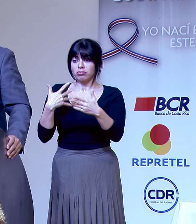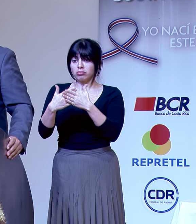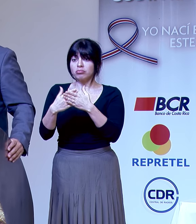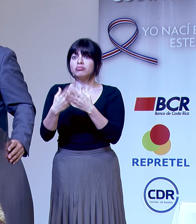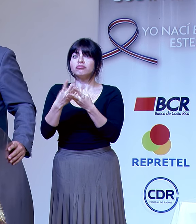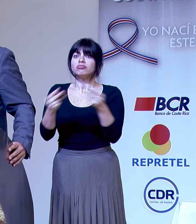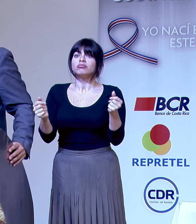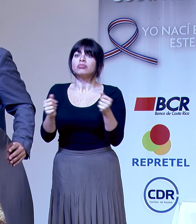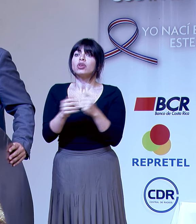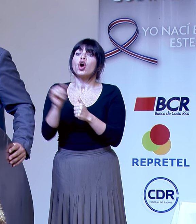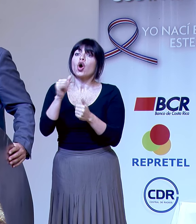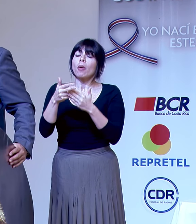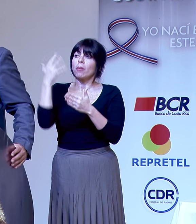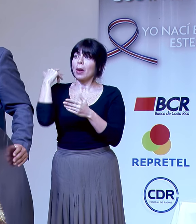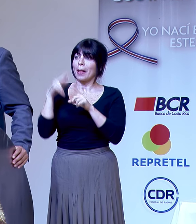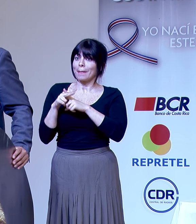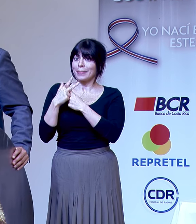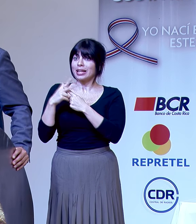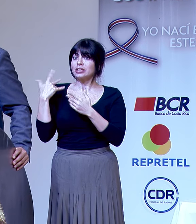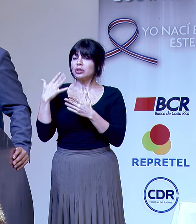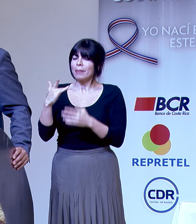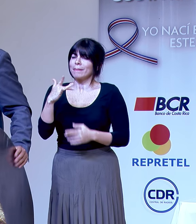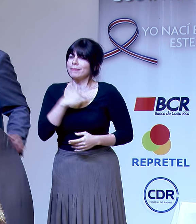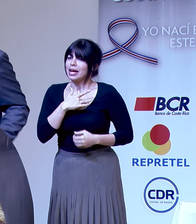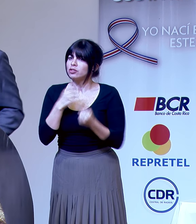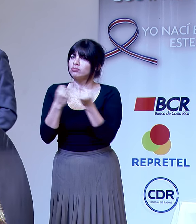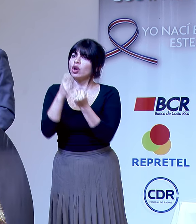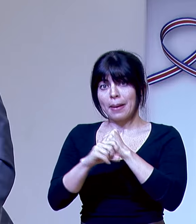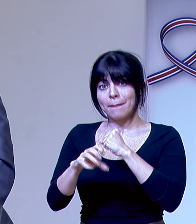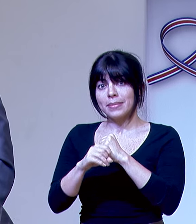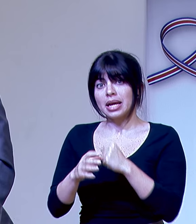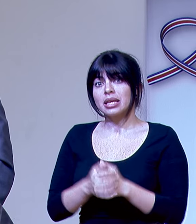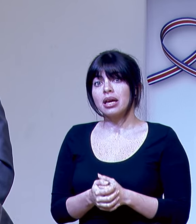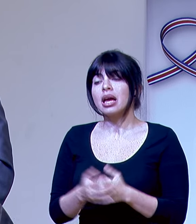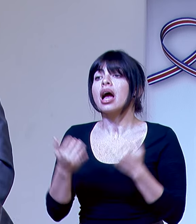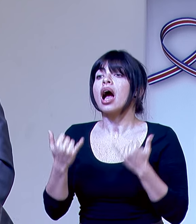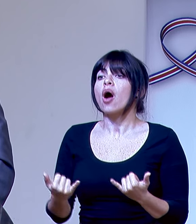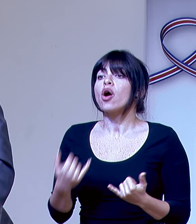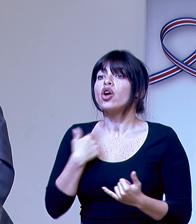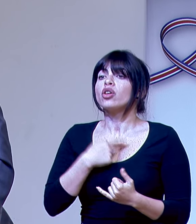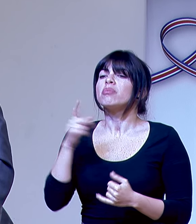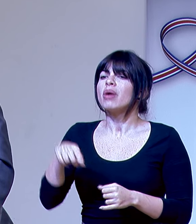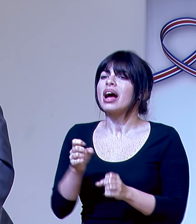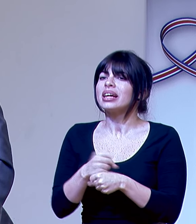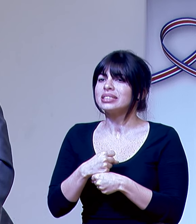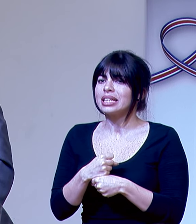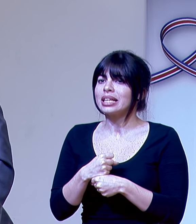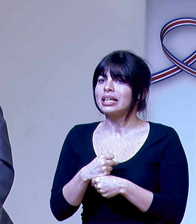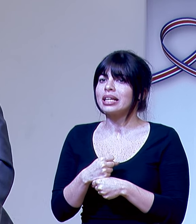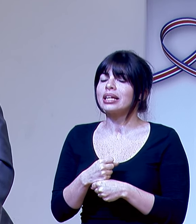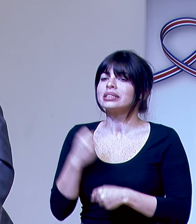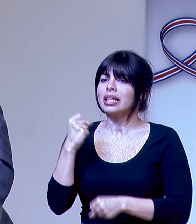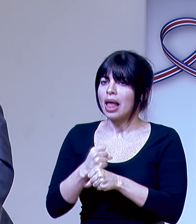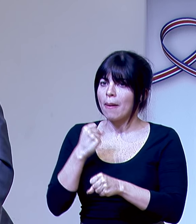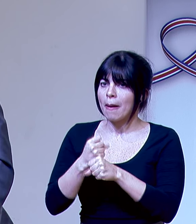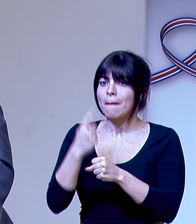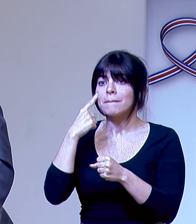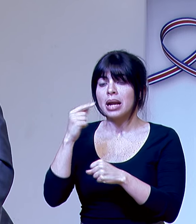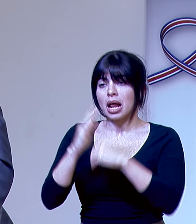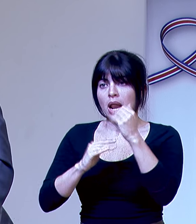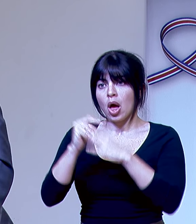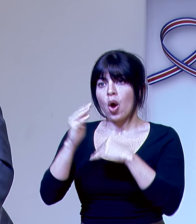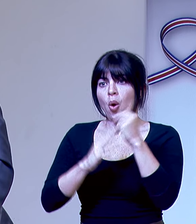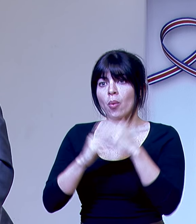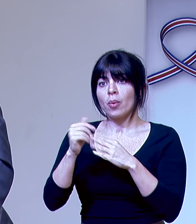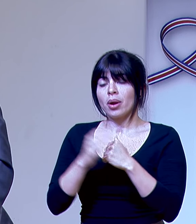manera con que lo iniciamos con Pasión por Costa Rica. Y ahora lo que tenemos que hacer es ponernos a trabajar para que la obra,